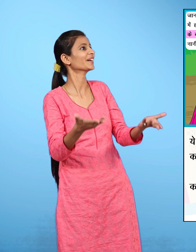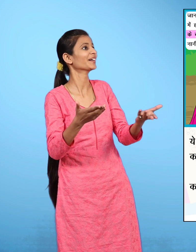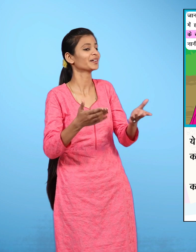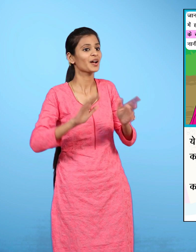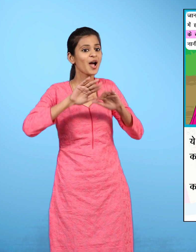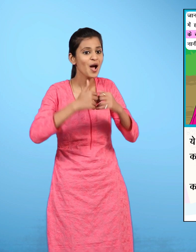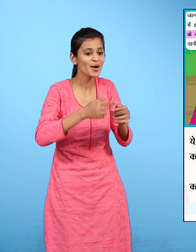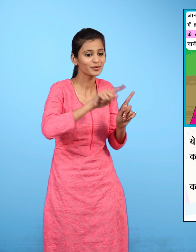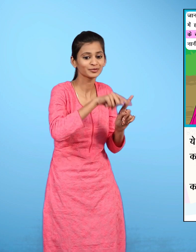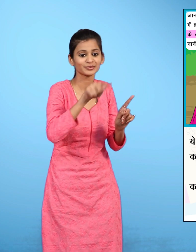सीखा